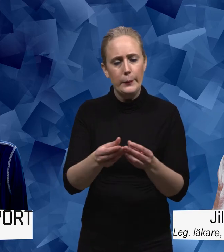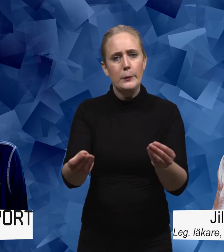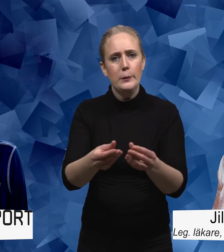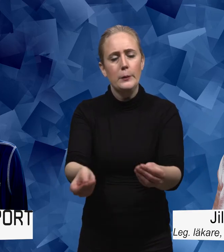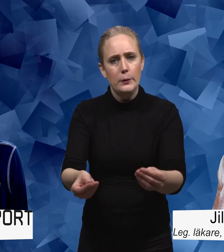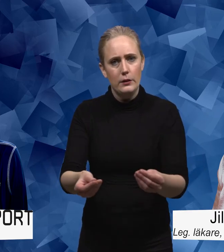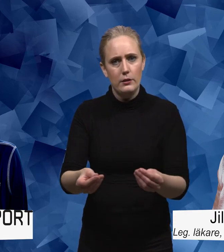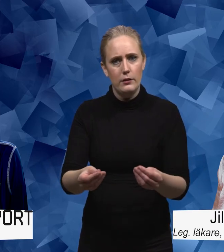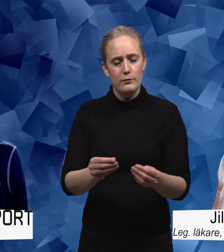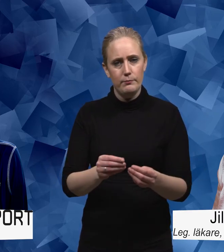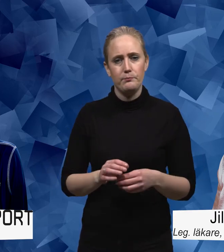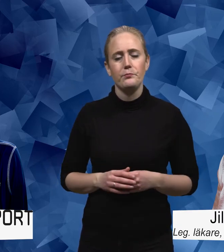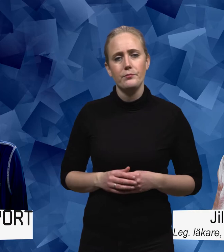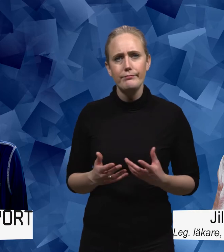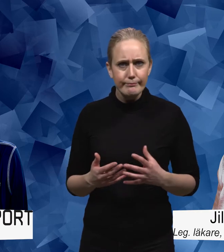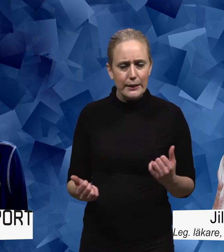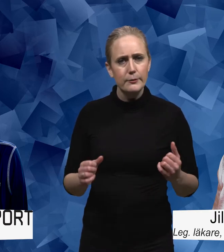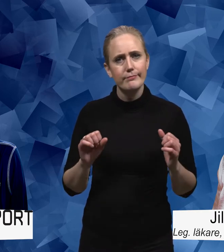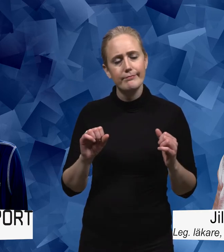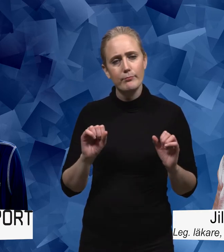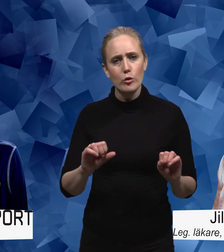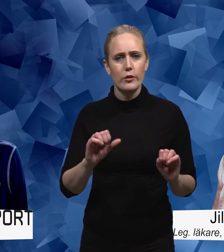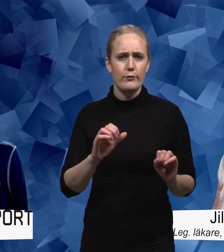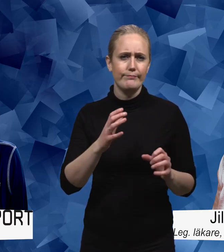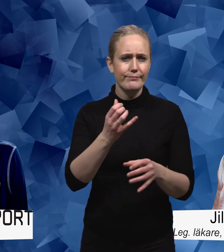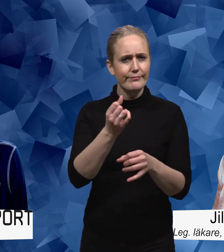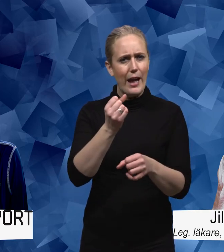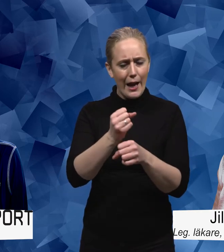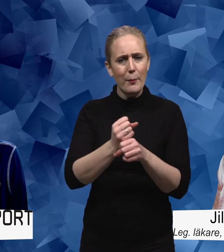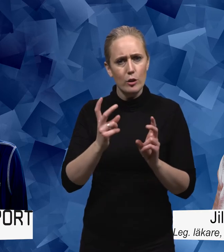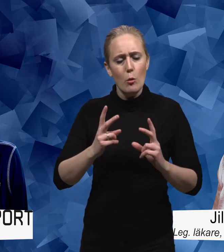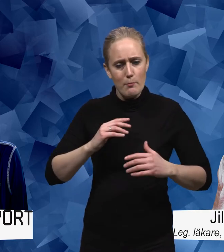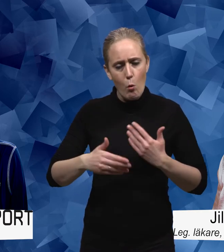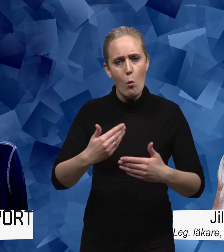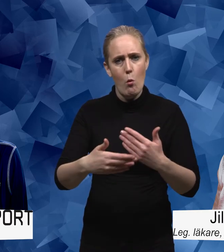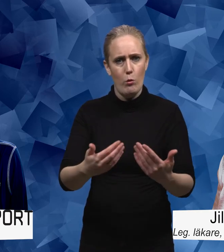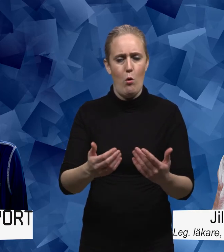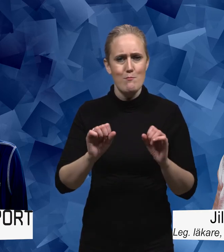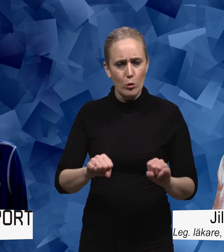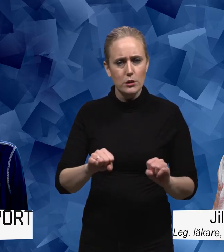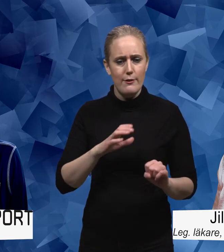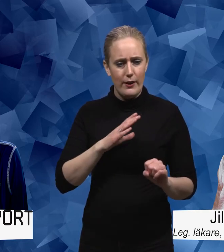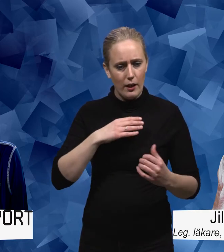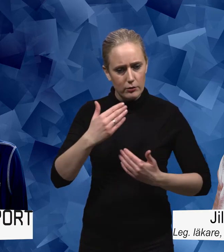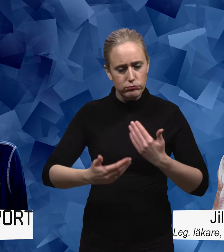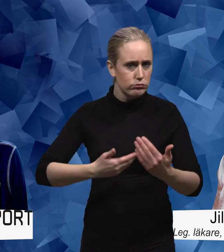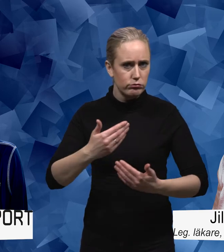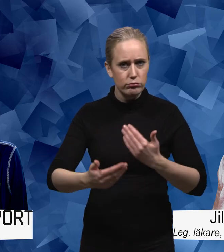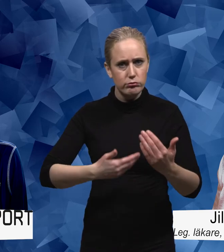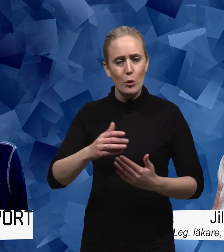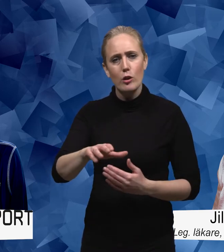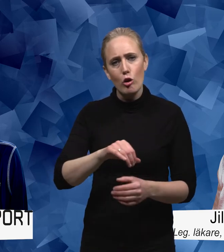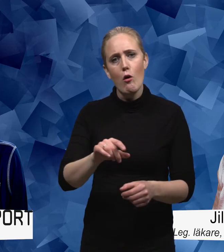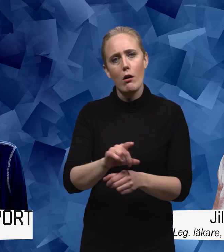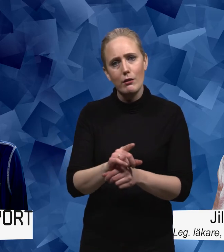men att det måste vara ett arbete som kommer som pågår och som måste fortsätta pågå och som